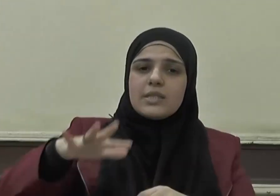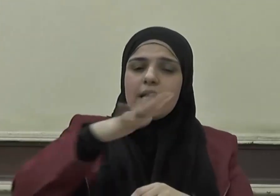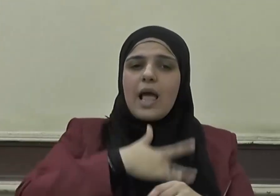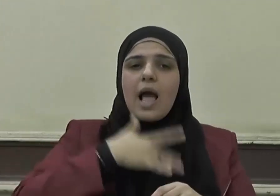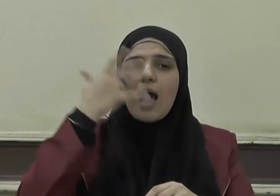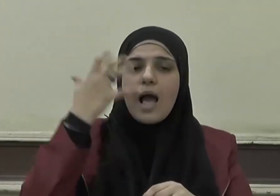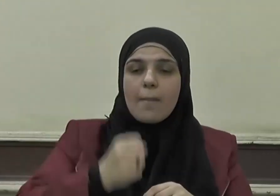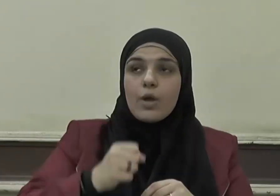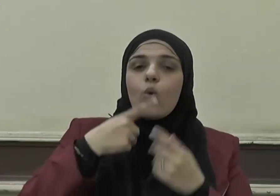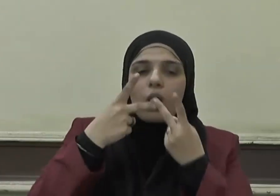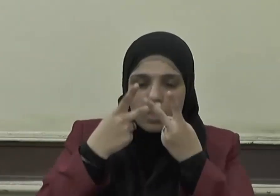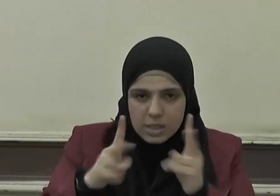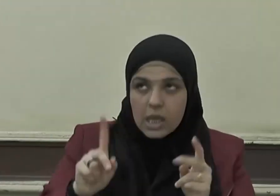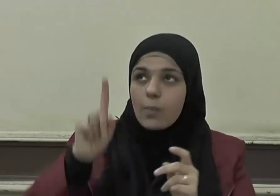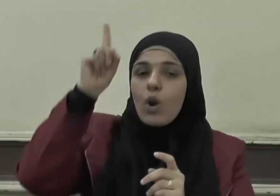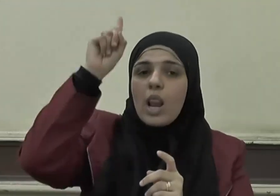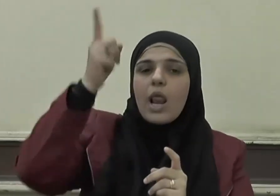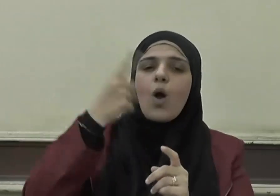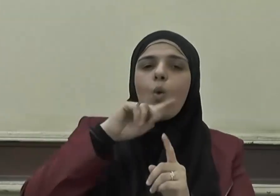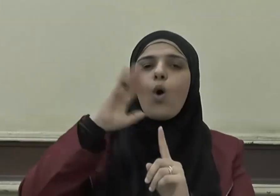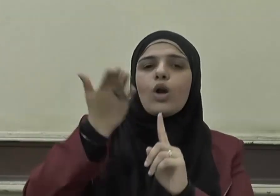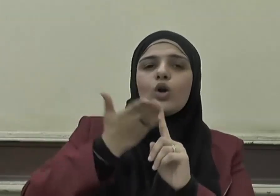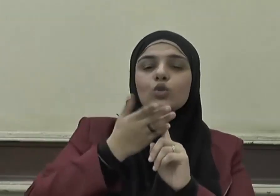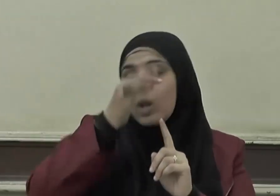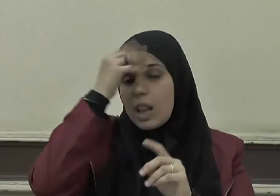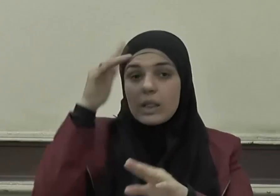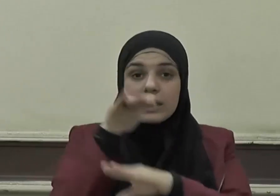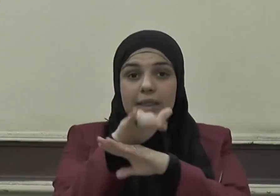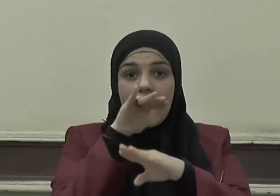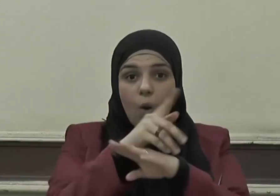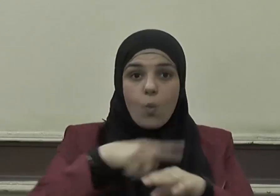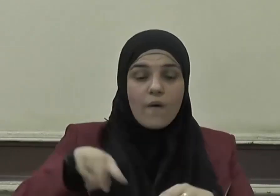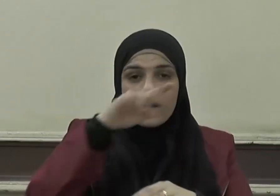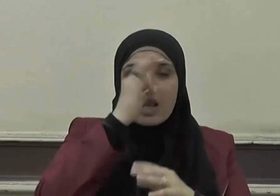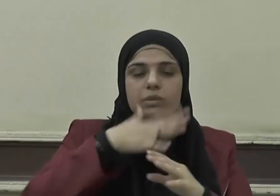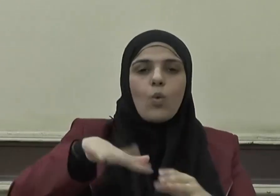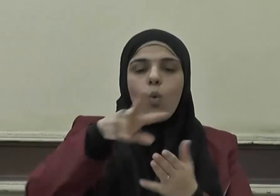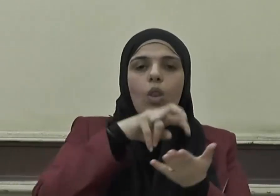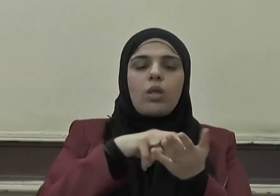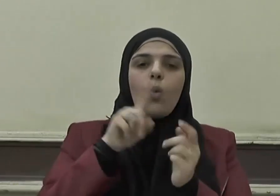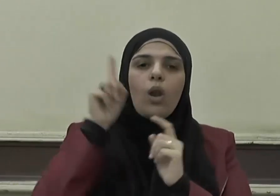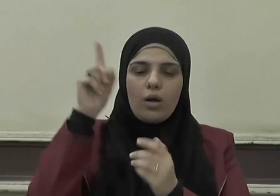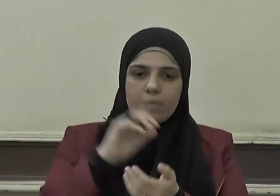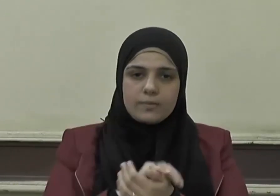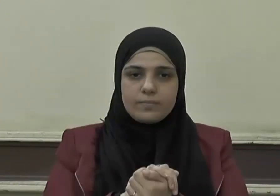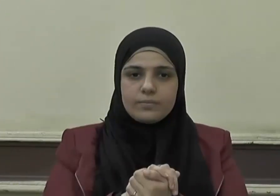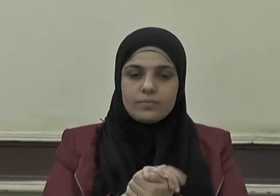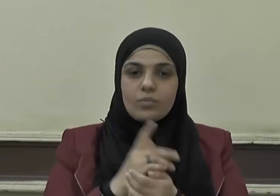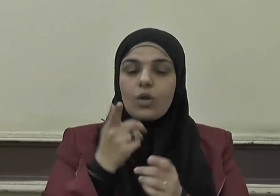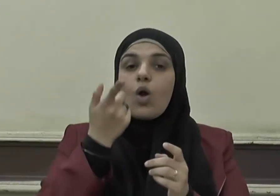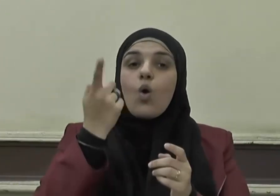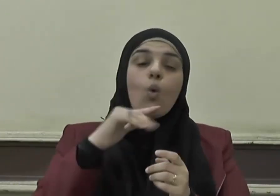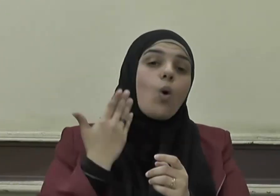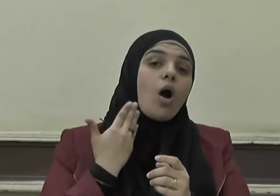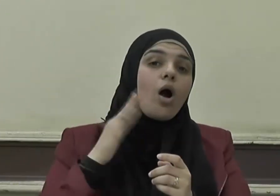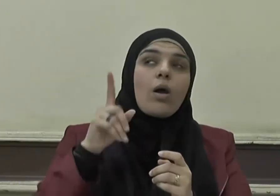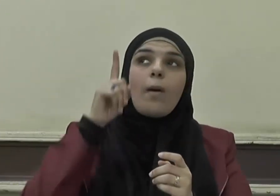استجيبوا لله وللرسول إذا دعاكم لما يحييكم وقرن الله عز